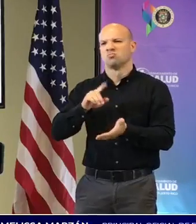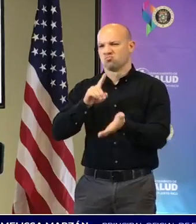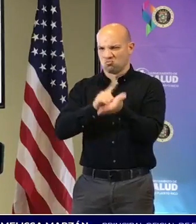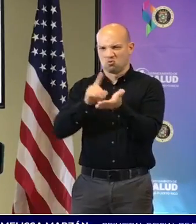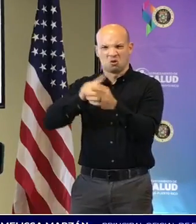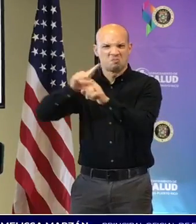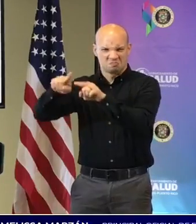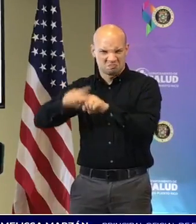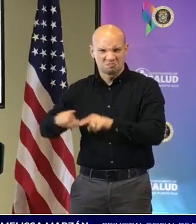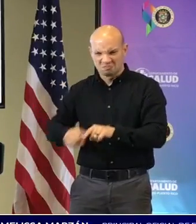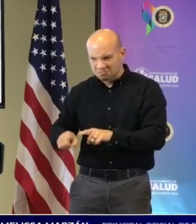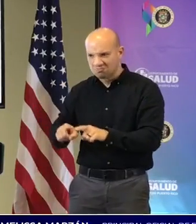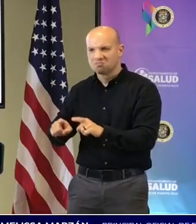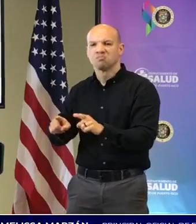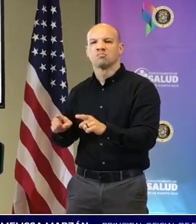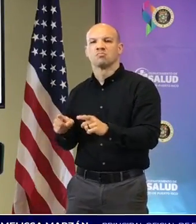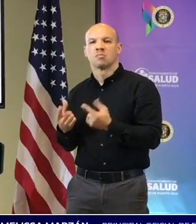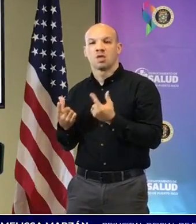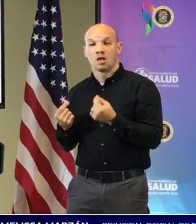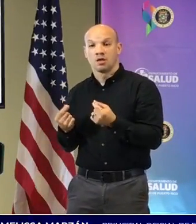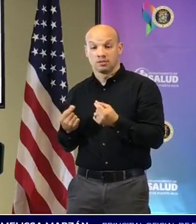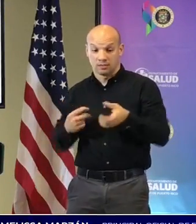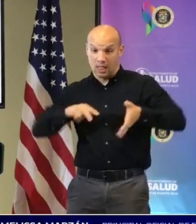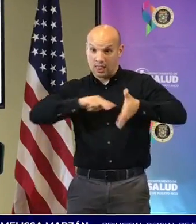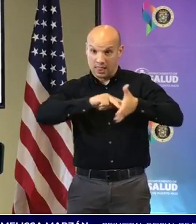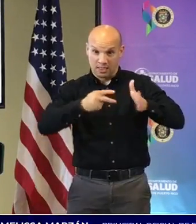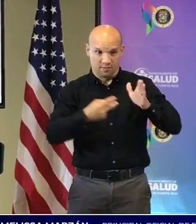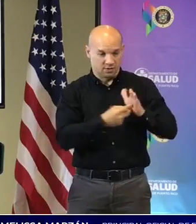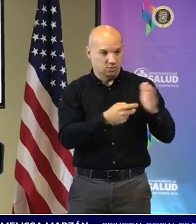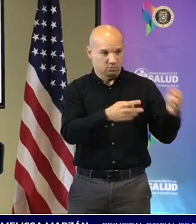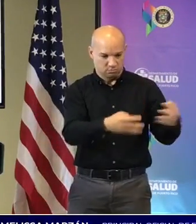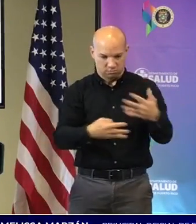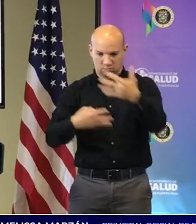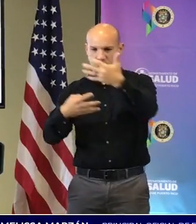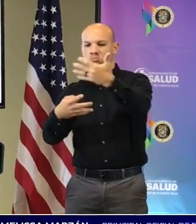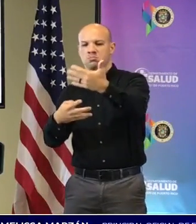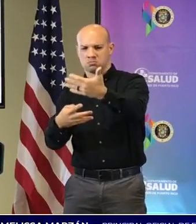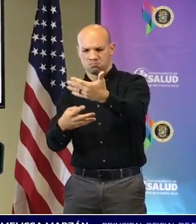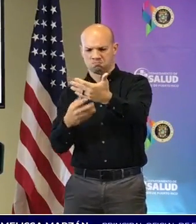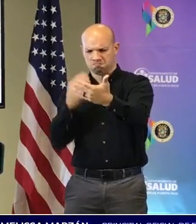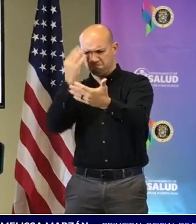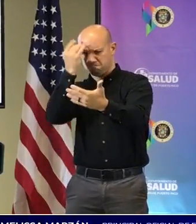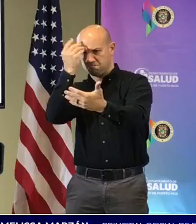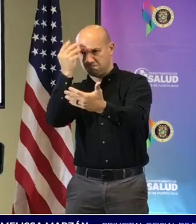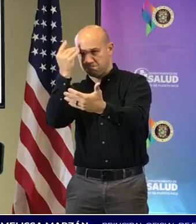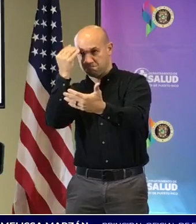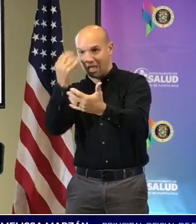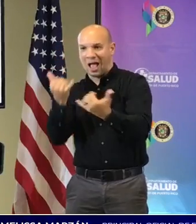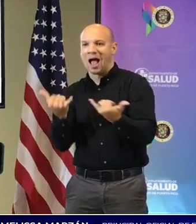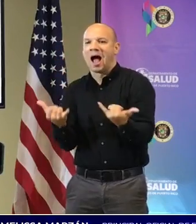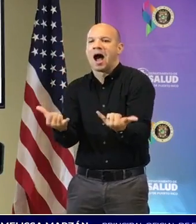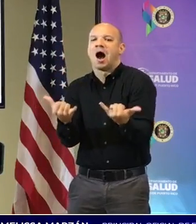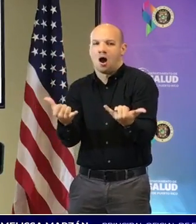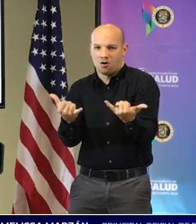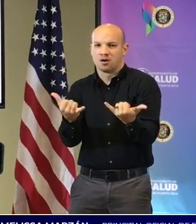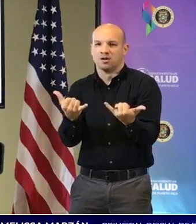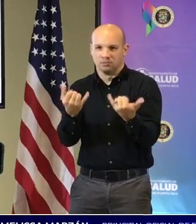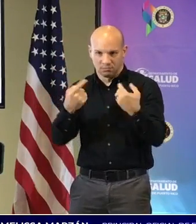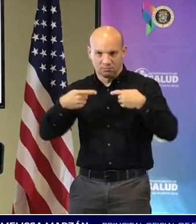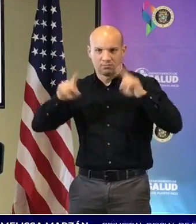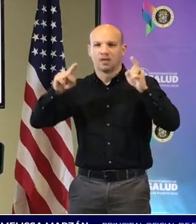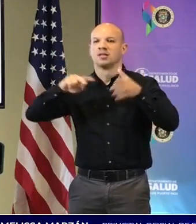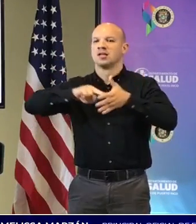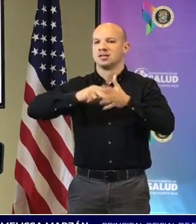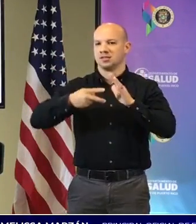Figueroa, han estado evaluando esa definición y ya tenemos una definición local para comenzar el trabajo de